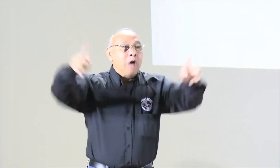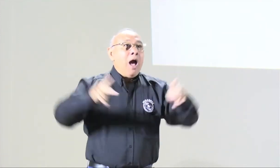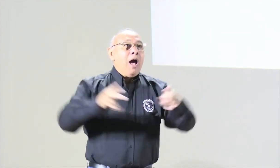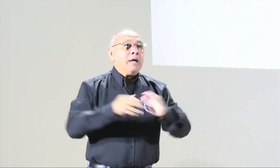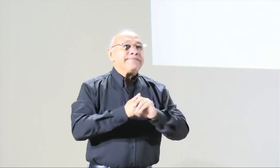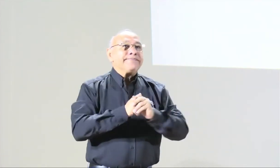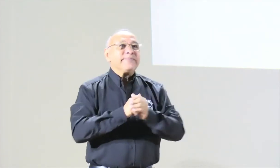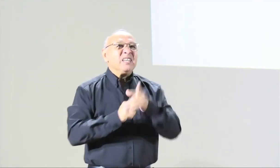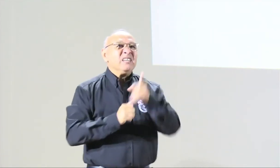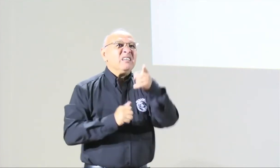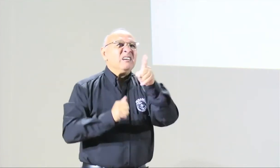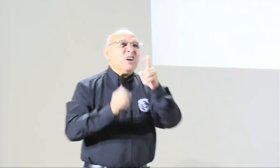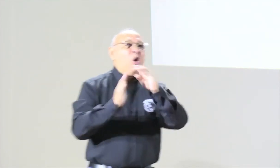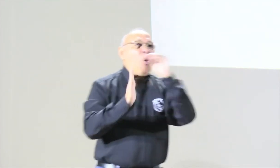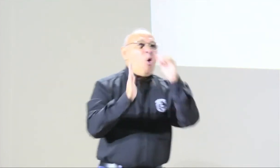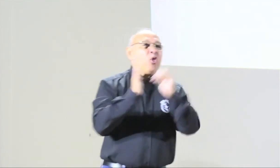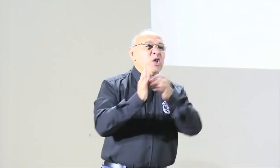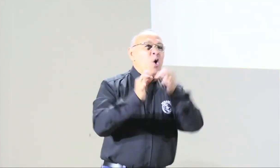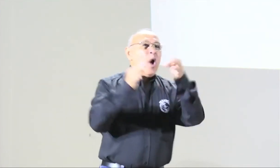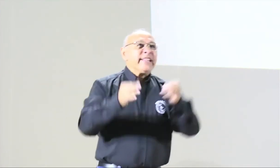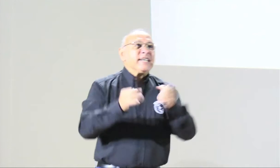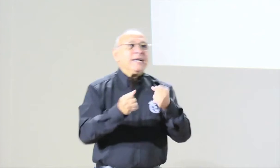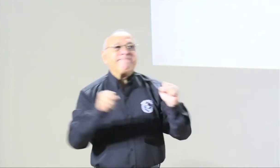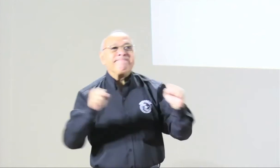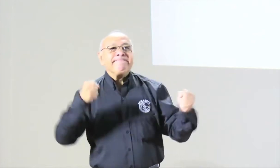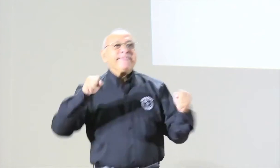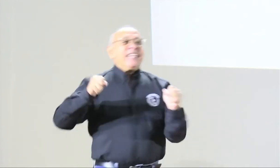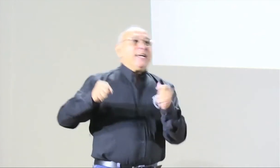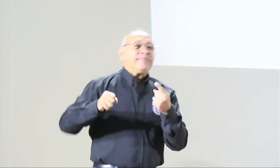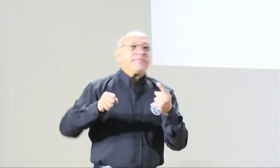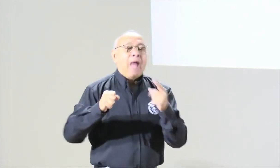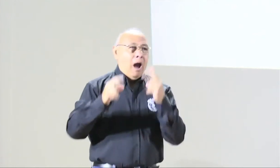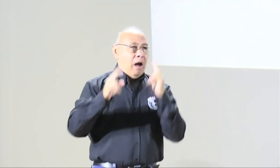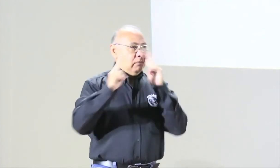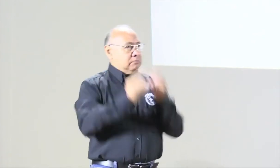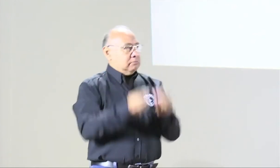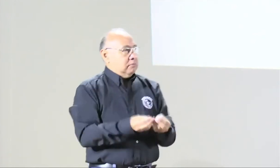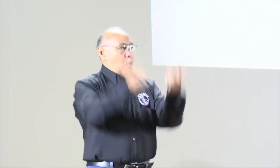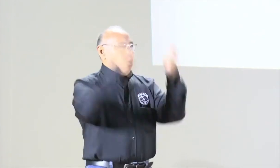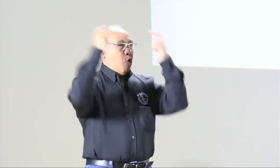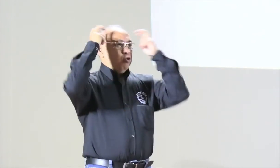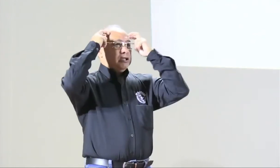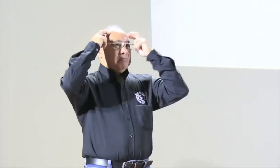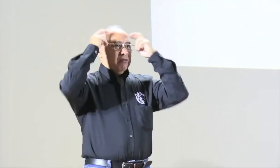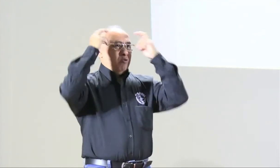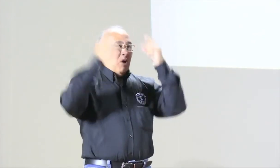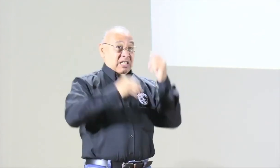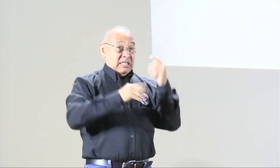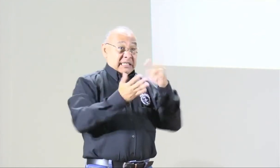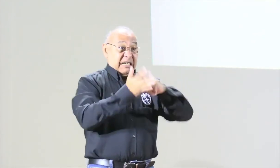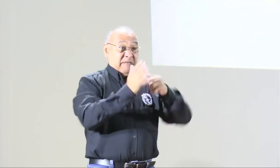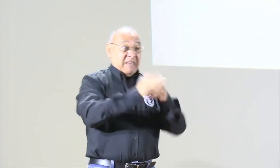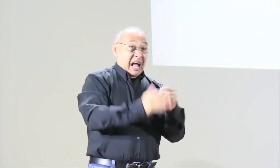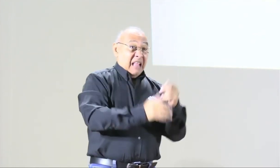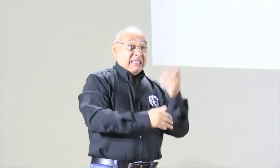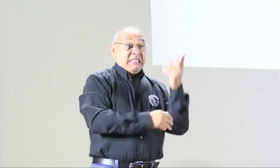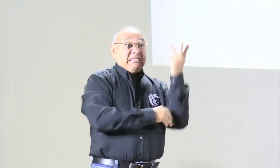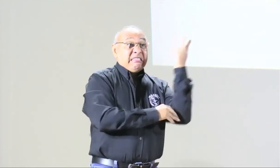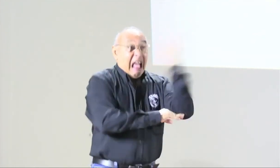este espacio. Y, pues, creo que es importante resaltar la importancia de transferir el conocimiento.